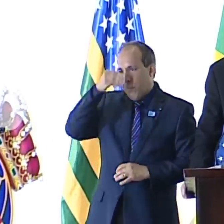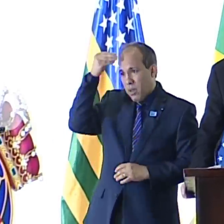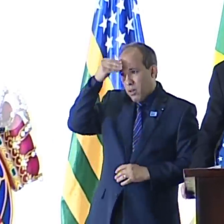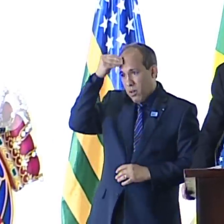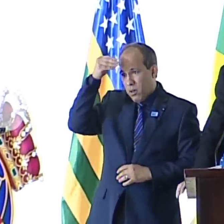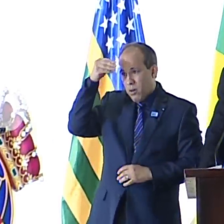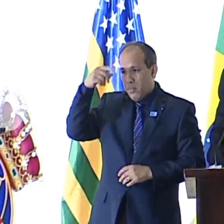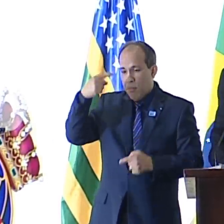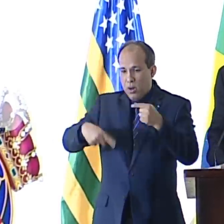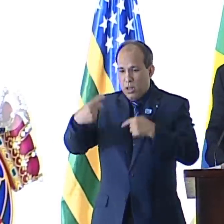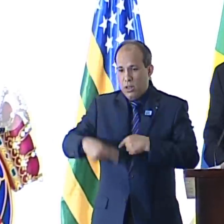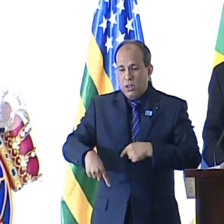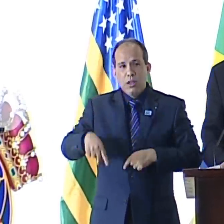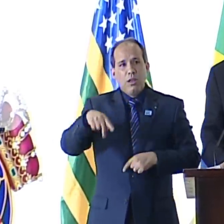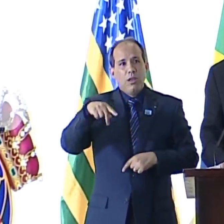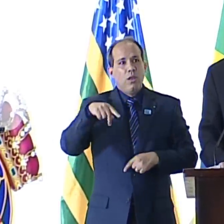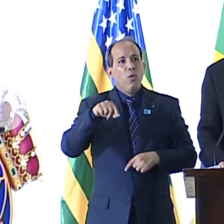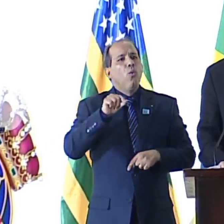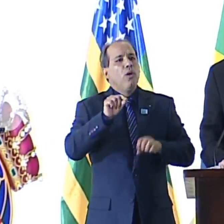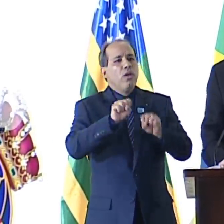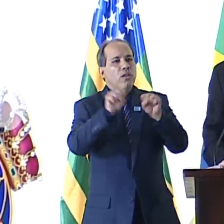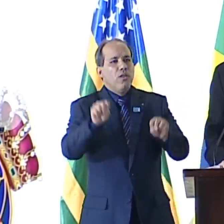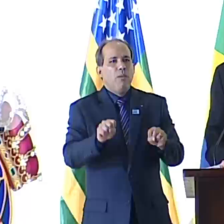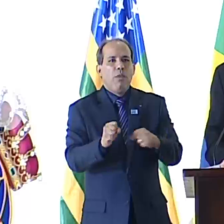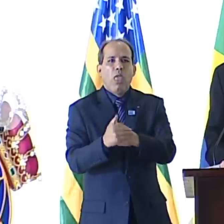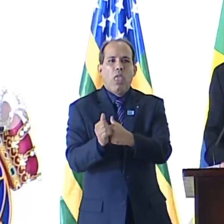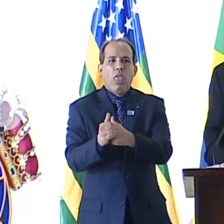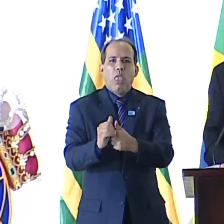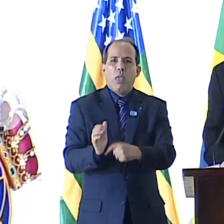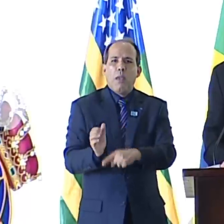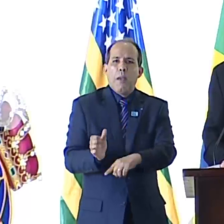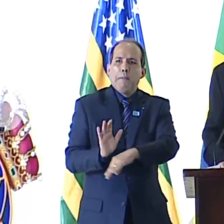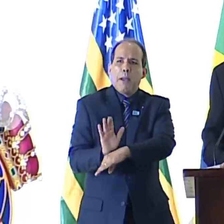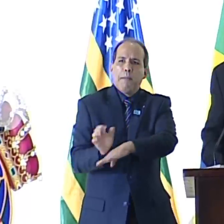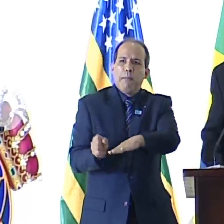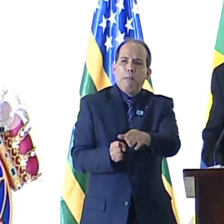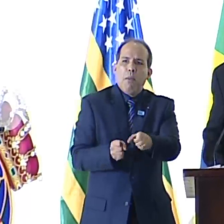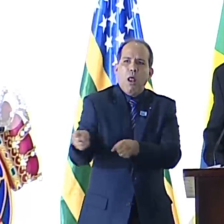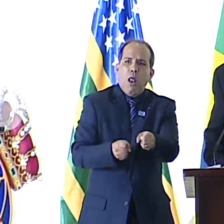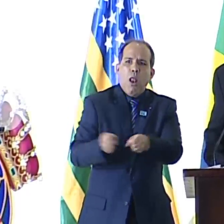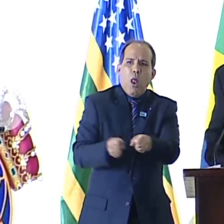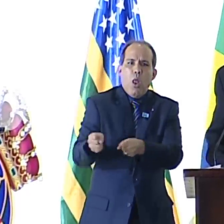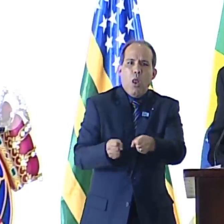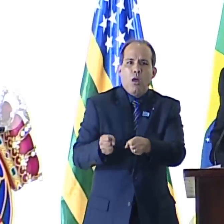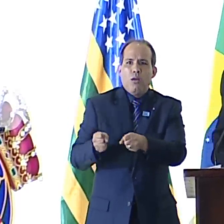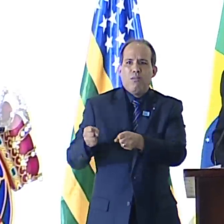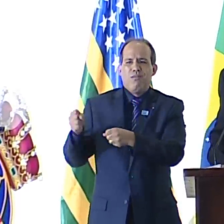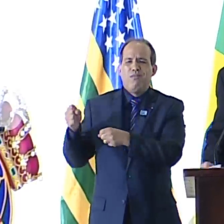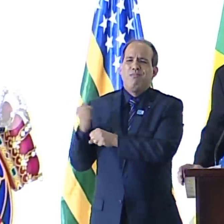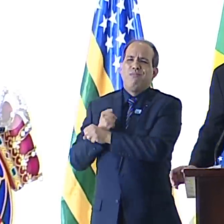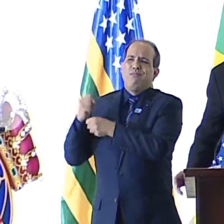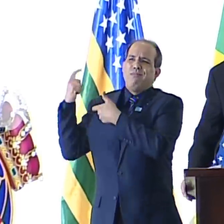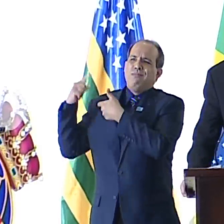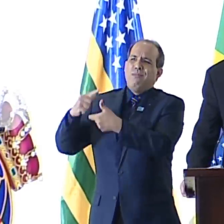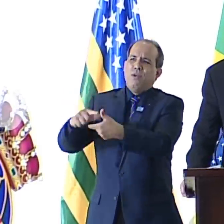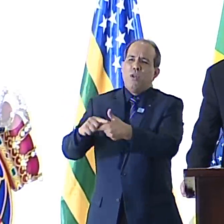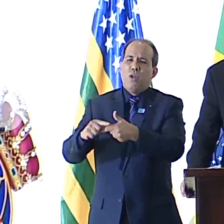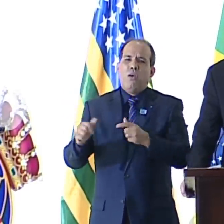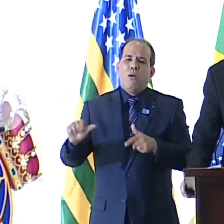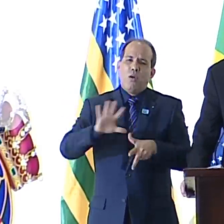brasileiro, o sistema de clientelismo construído por uma oligarquia corrupta. Mas